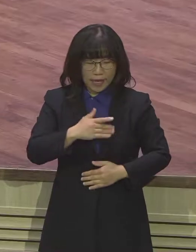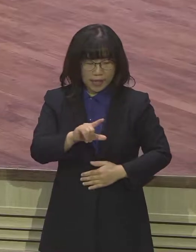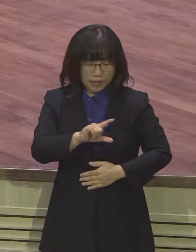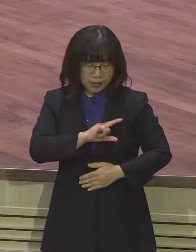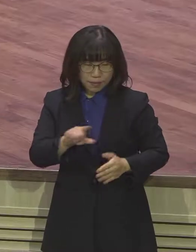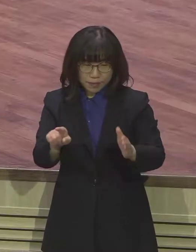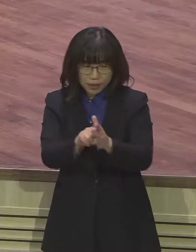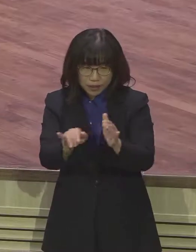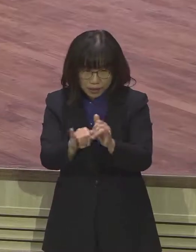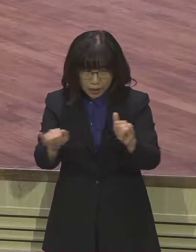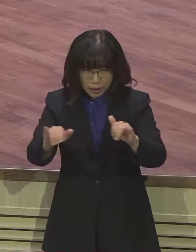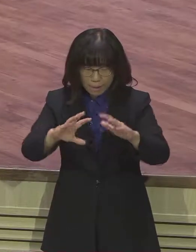7 나라지 않습니까